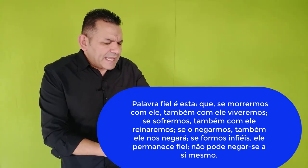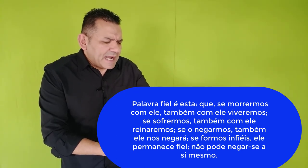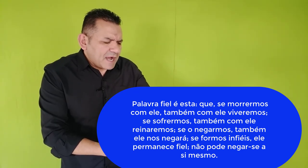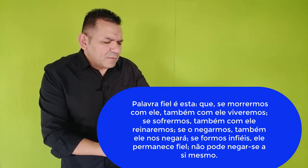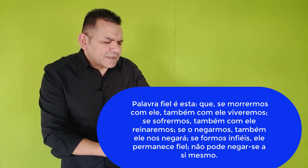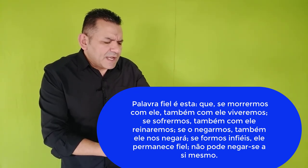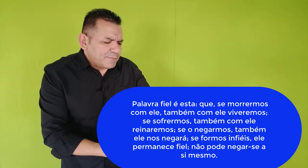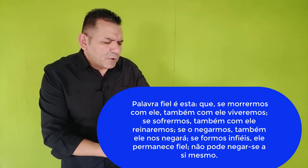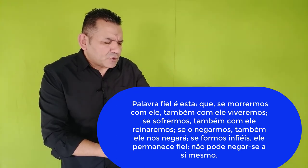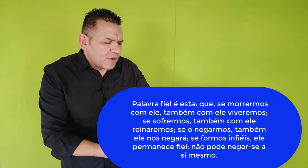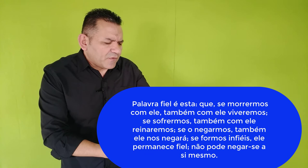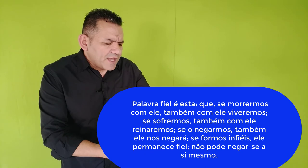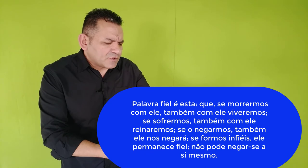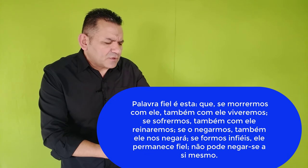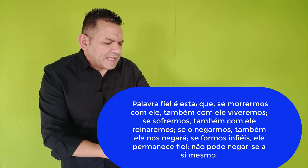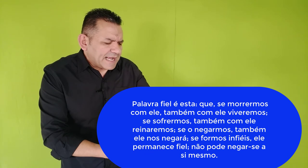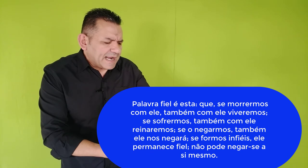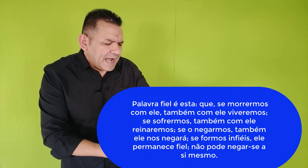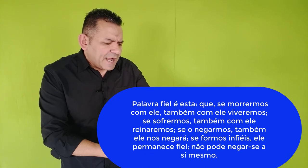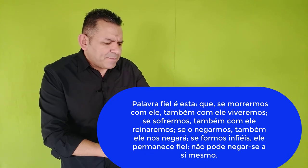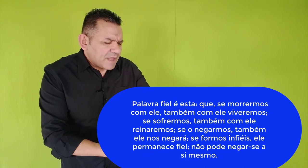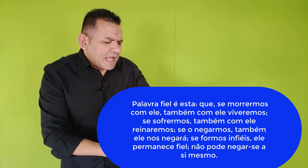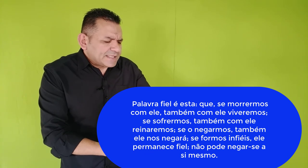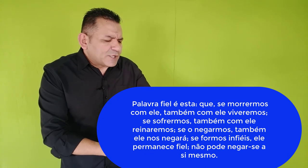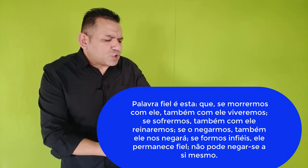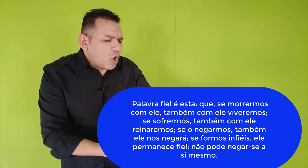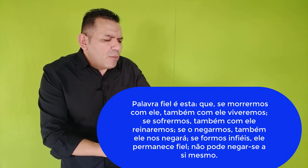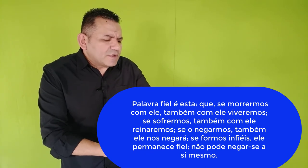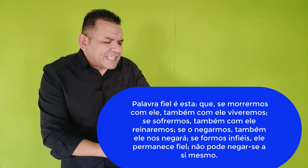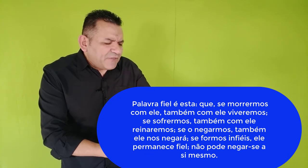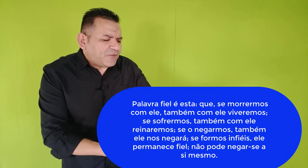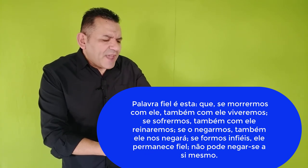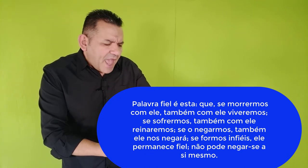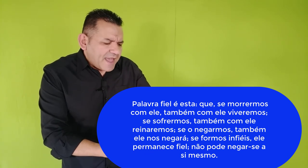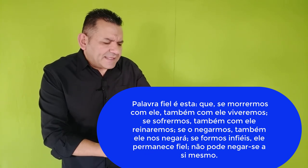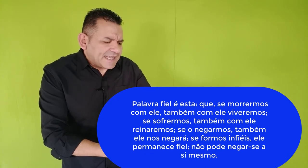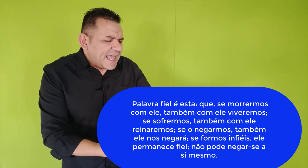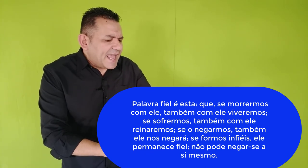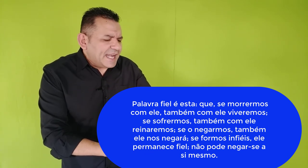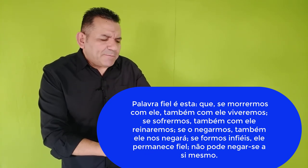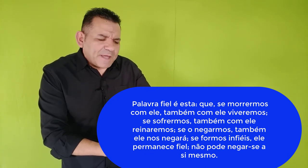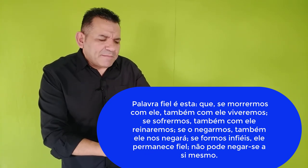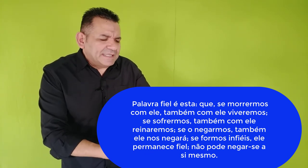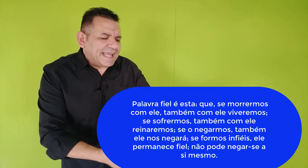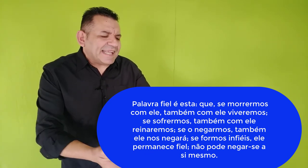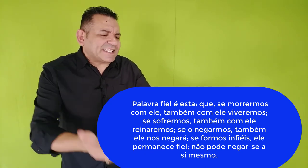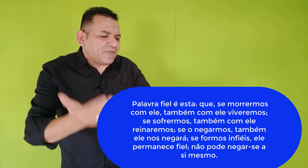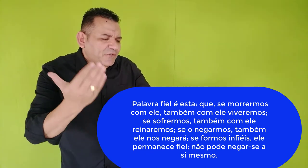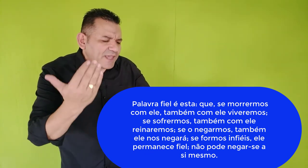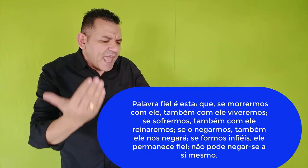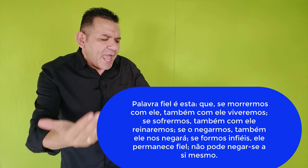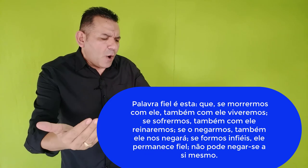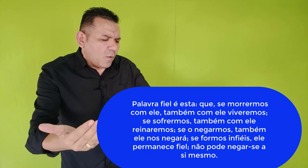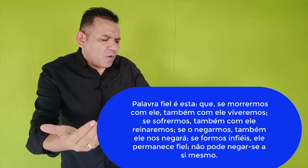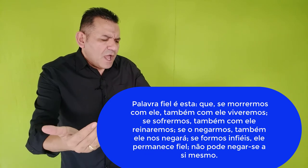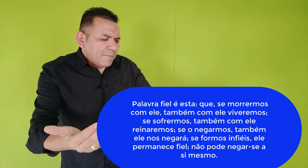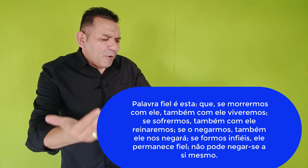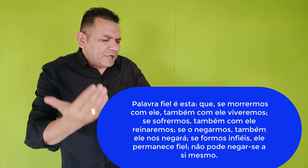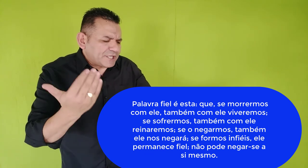negarmos, ele por sua vez nos negará. Se somos infiéis, ele permanece fiel, pois de